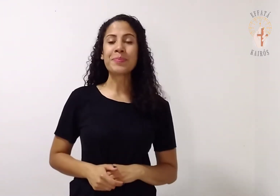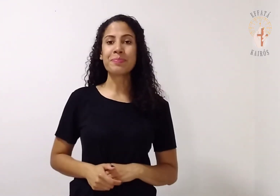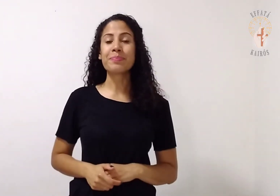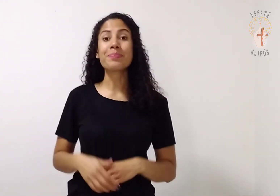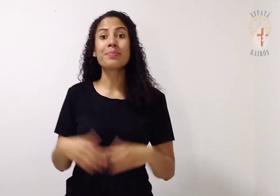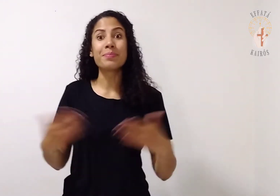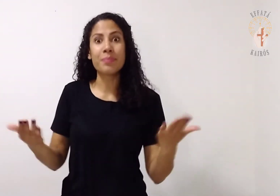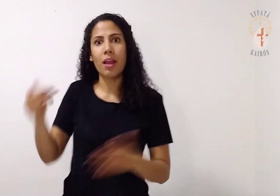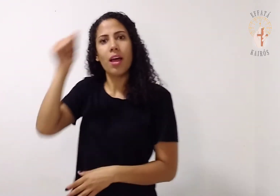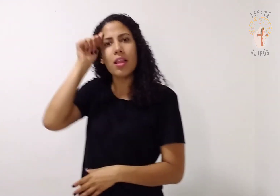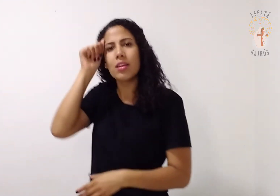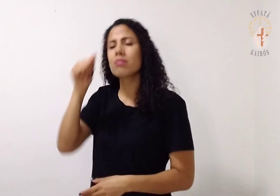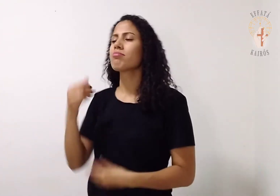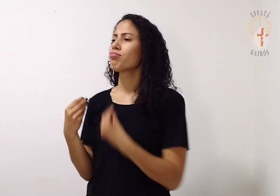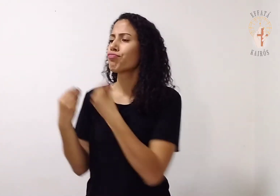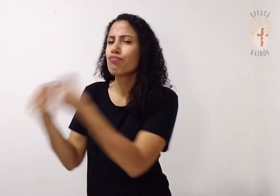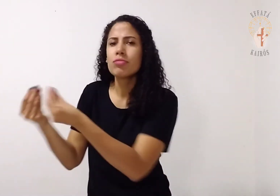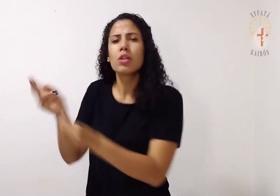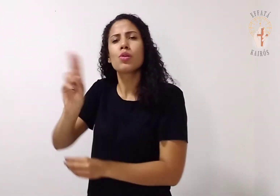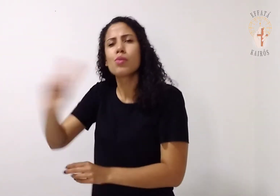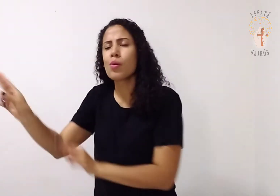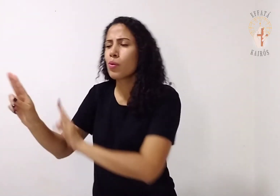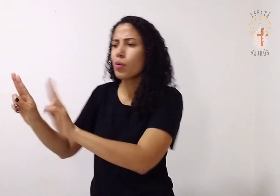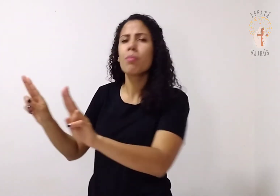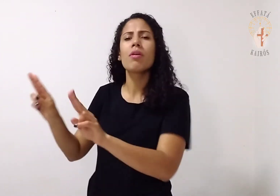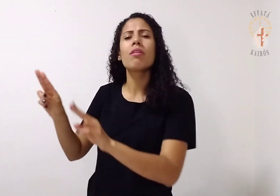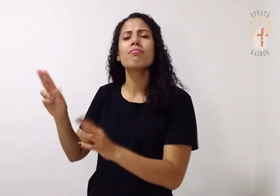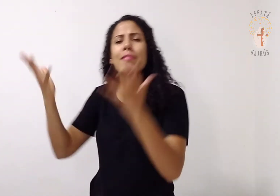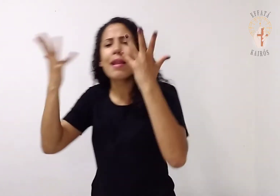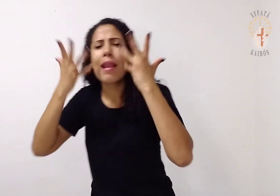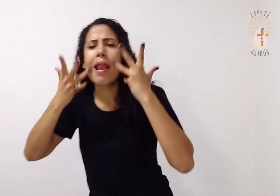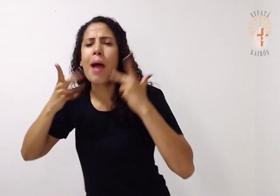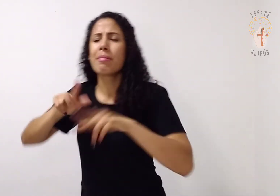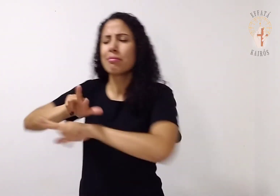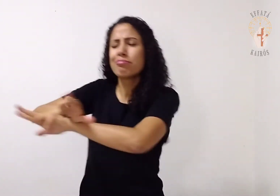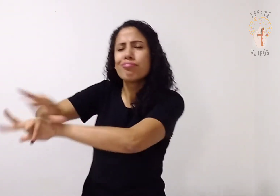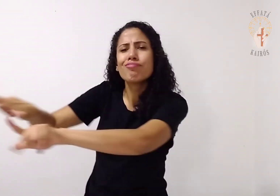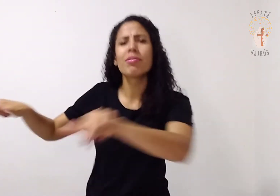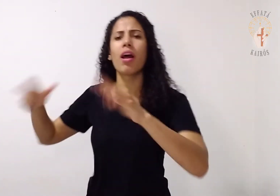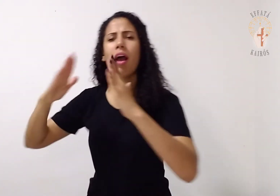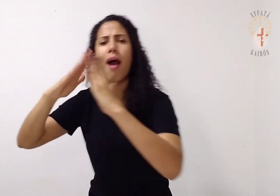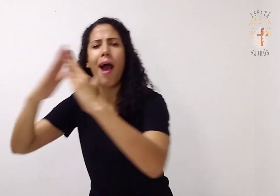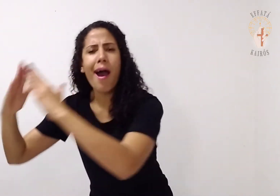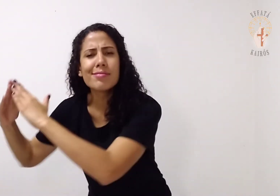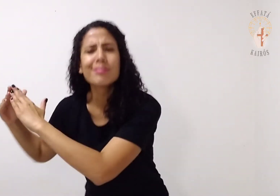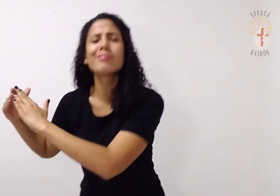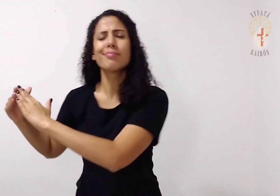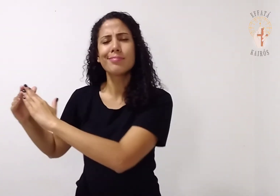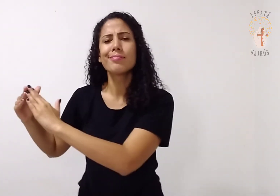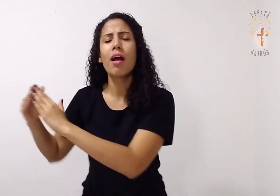E Adão deu nome a todos os animais domésticos,